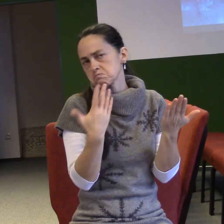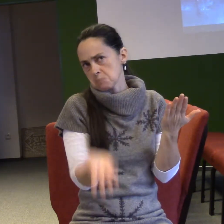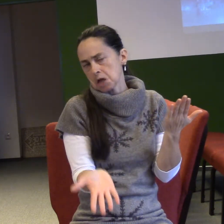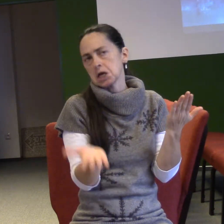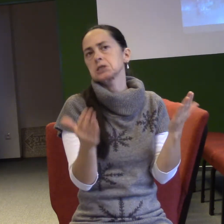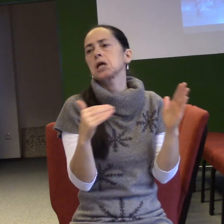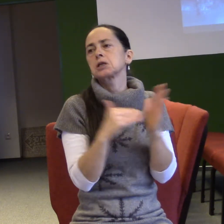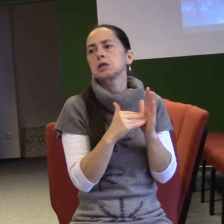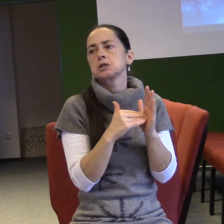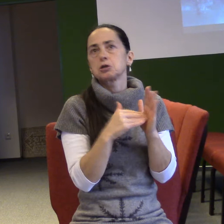Žádné.